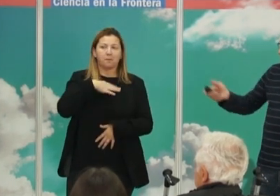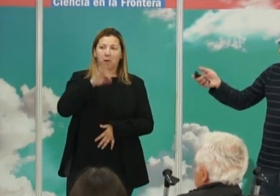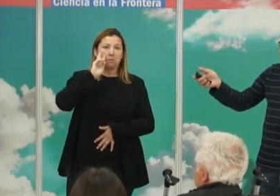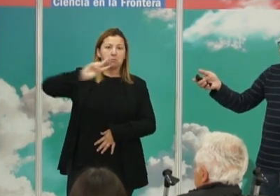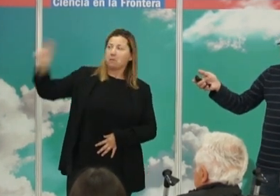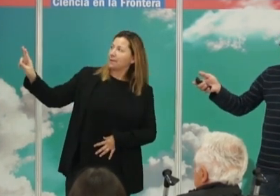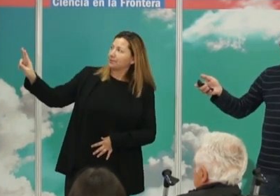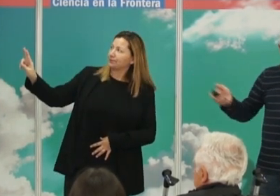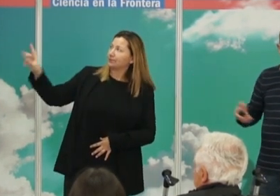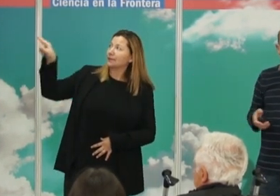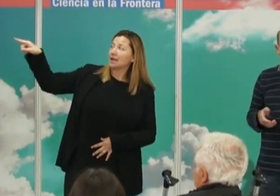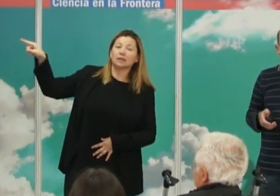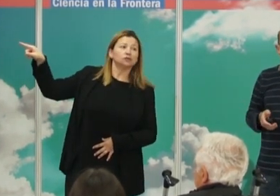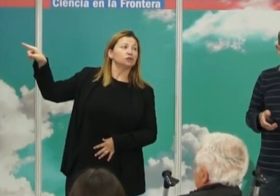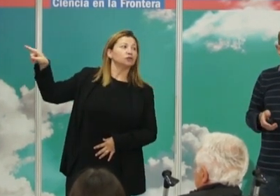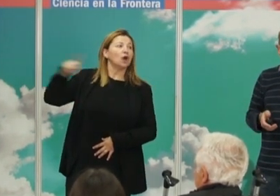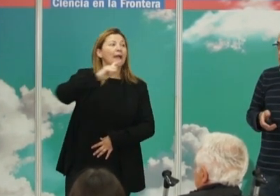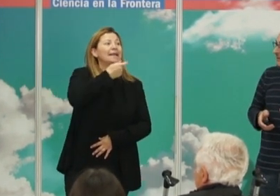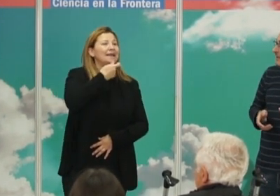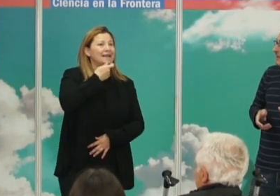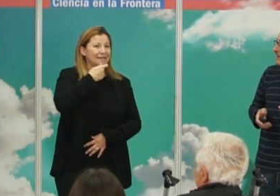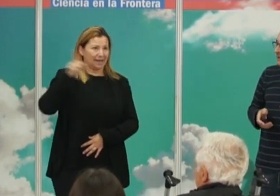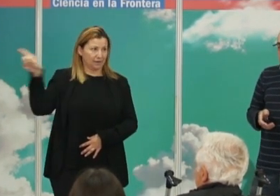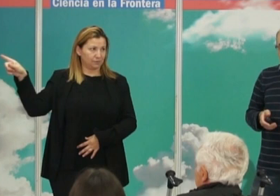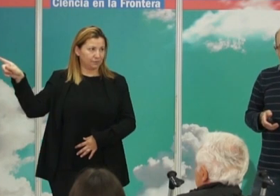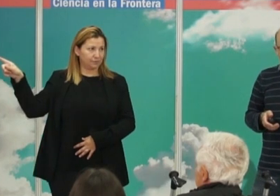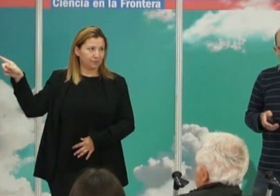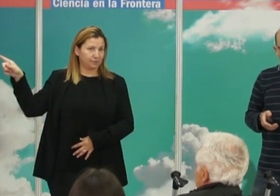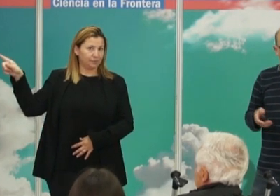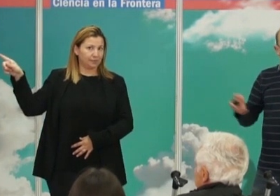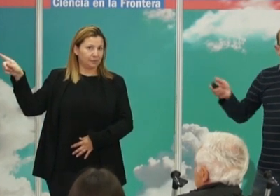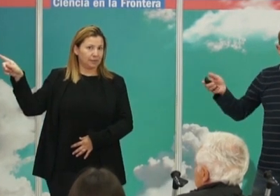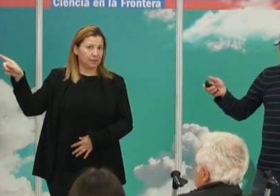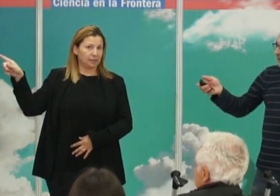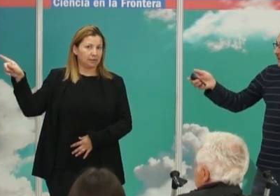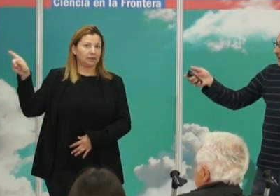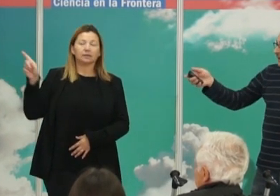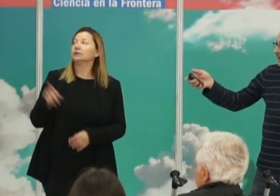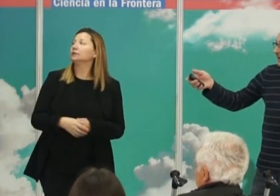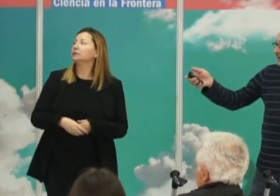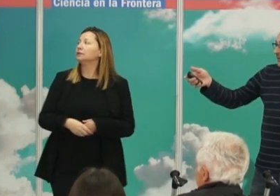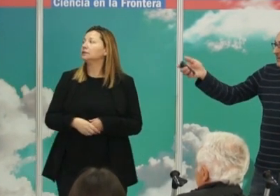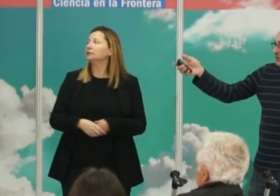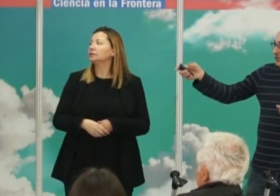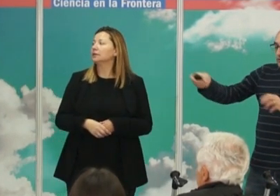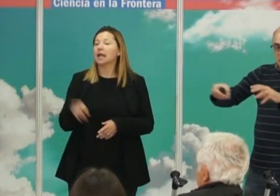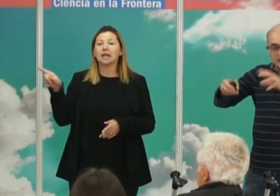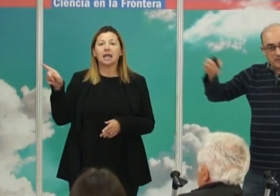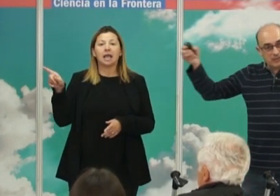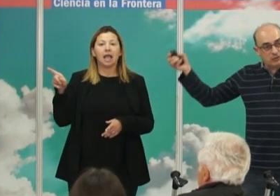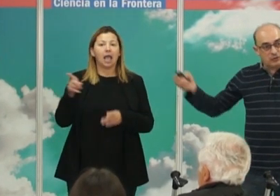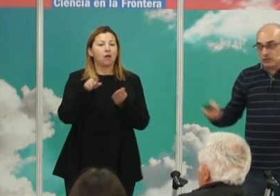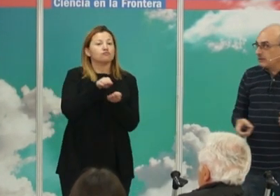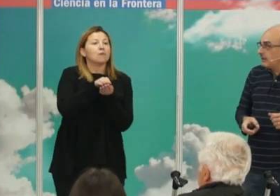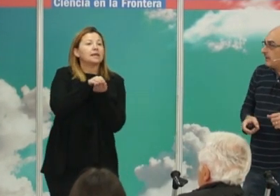curiosas. Esto es un yacimiento de Inglaterra, en Hazleton, en Gloucestershire. El yacimiento es un